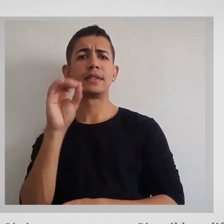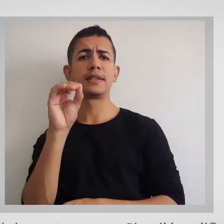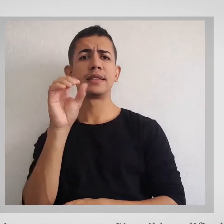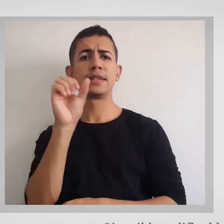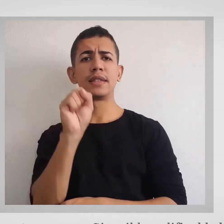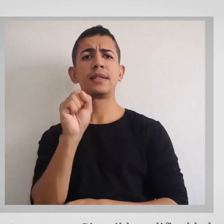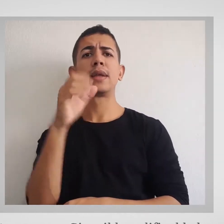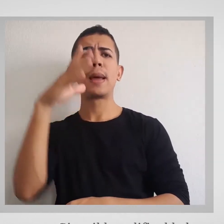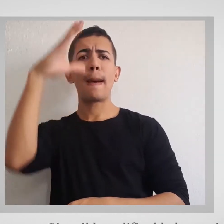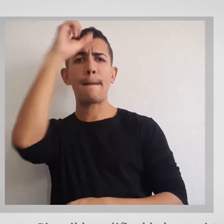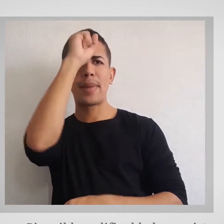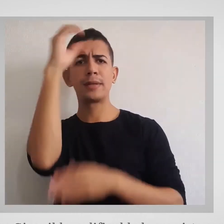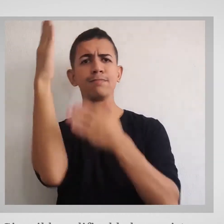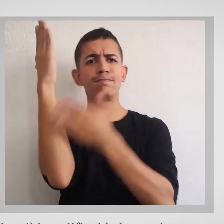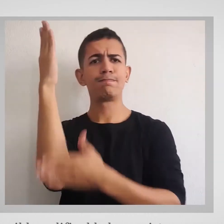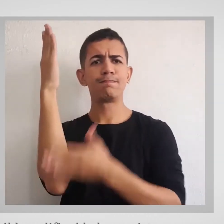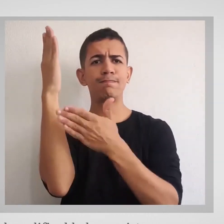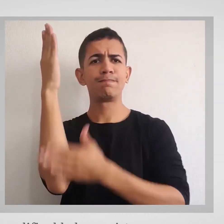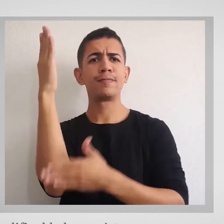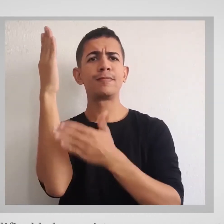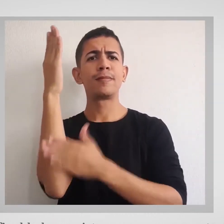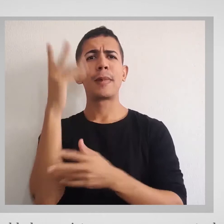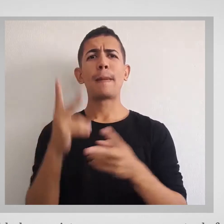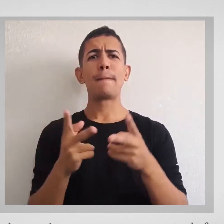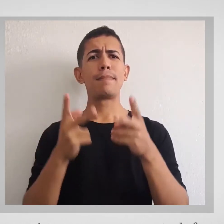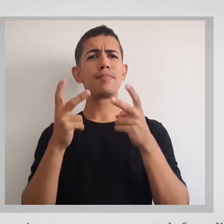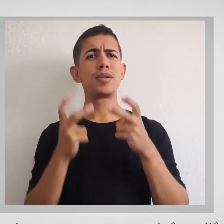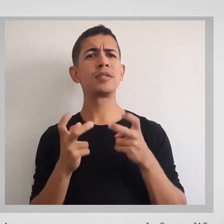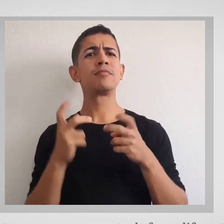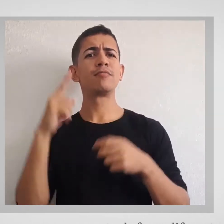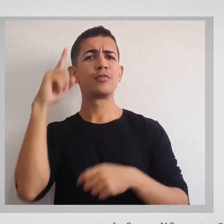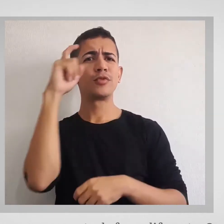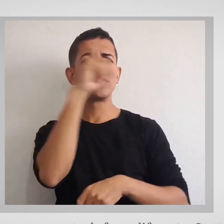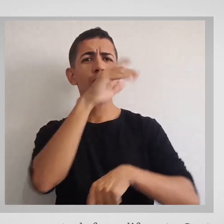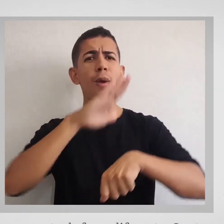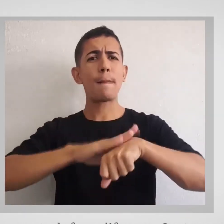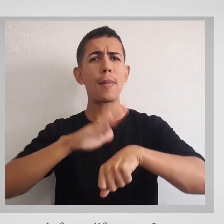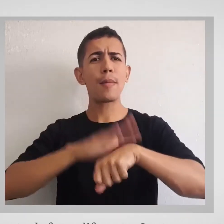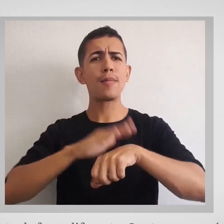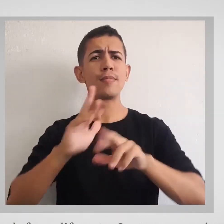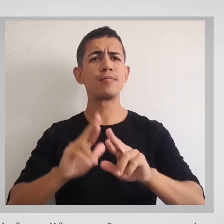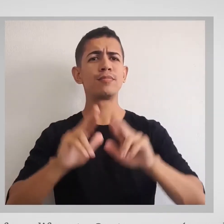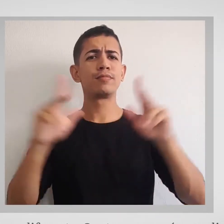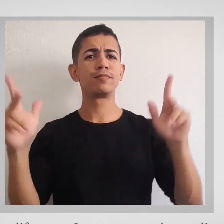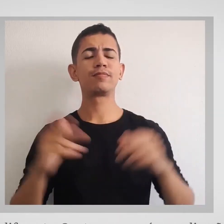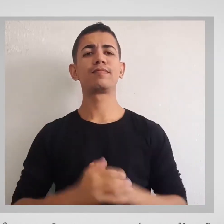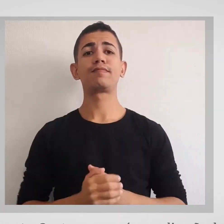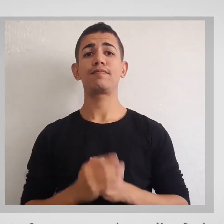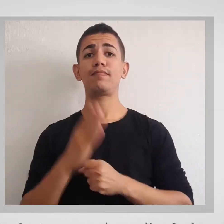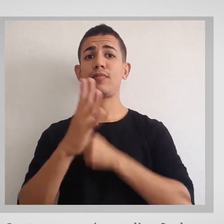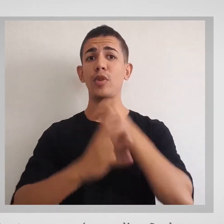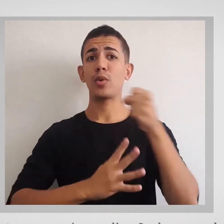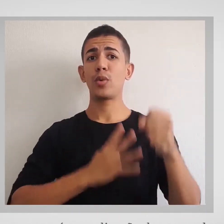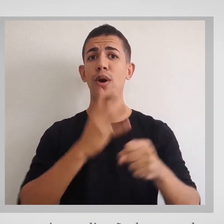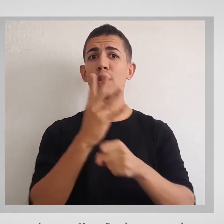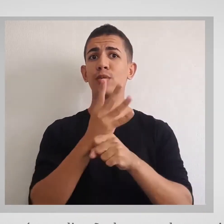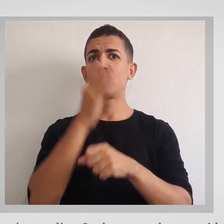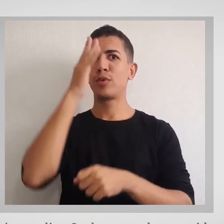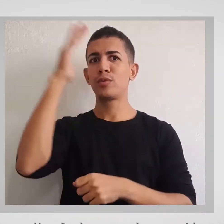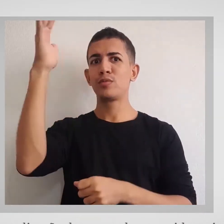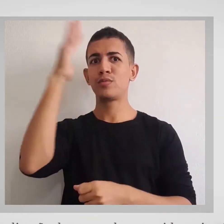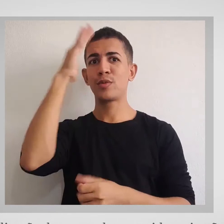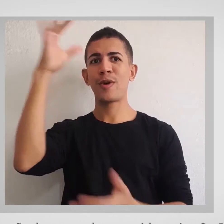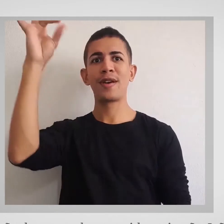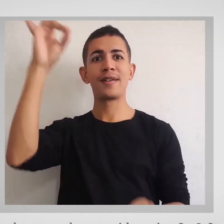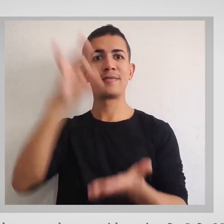conta que para Ivanildo a dificuldade era vista como um momento de fazer diferente. Quatro anos após a realização do seu